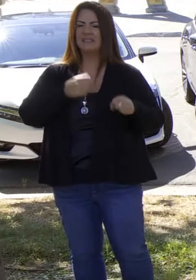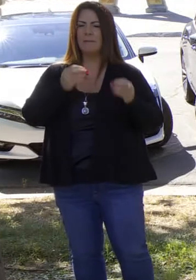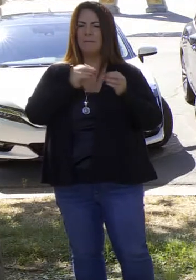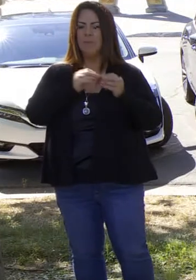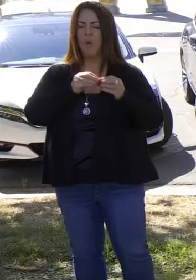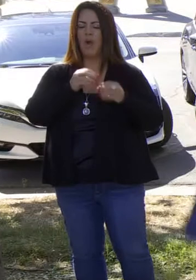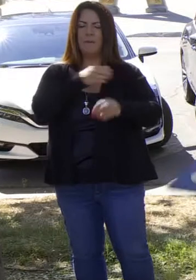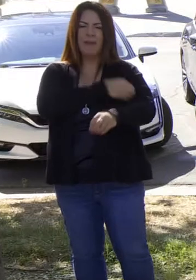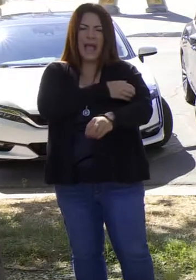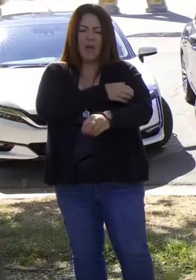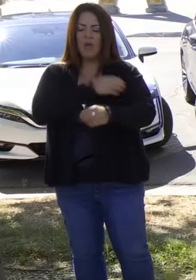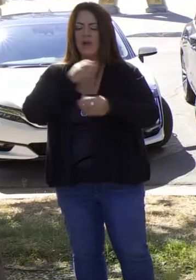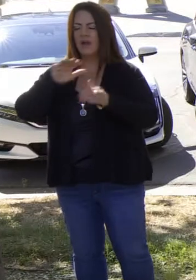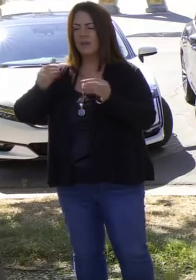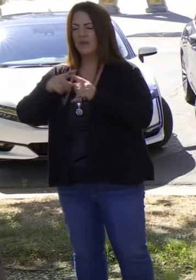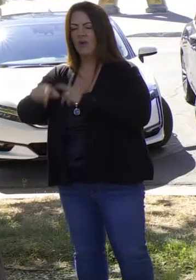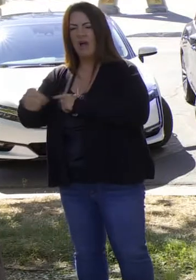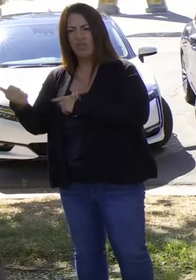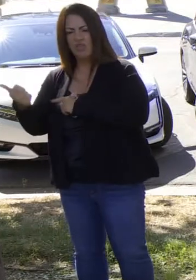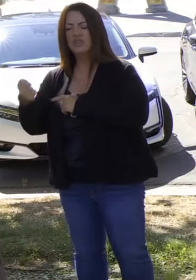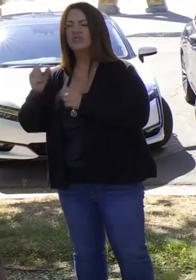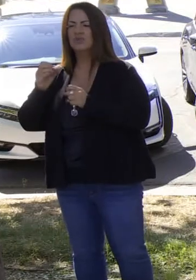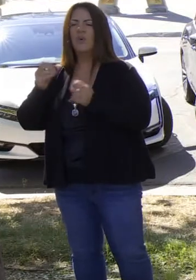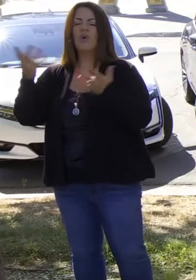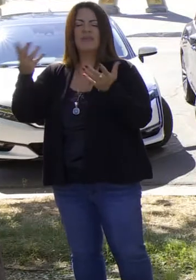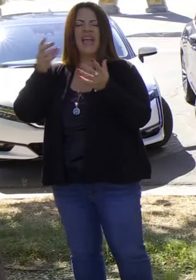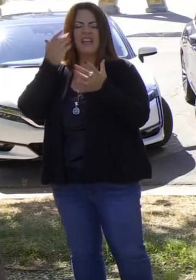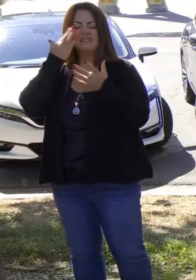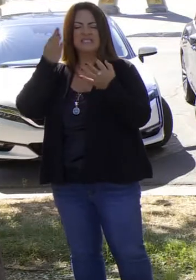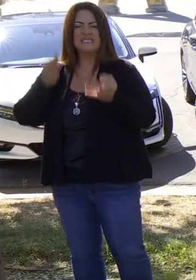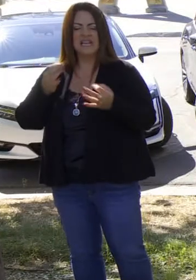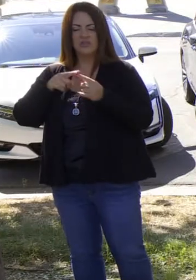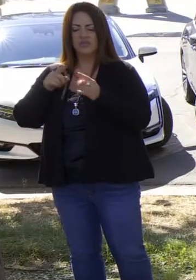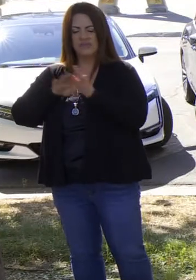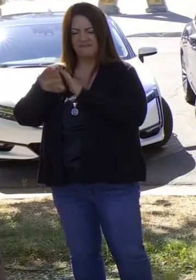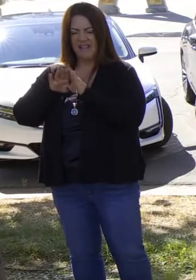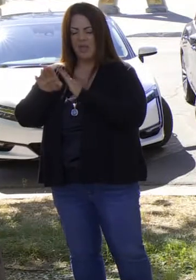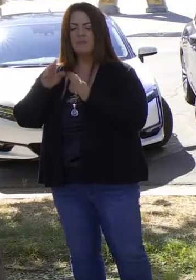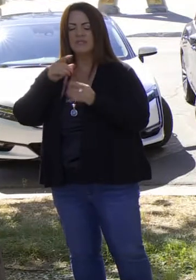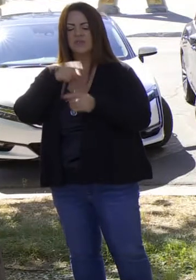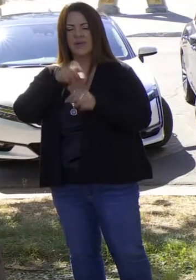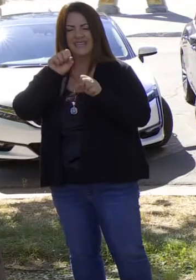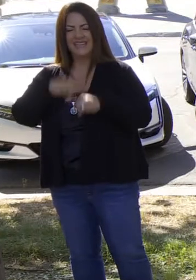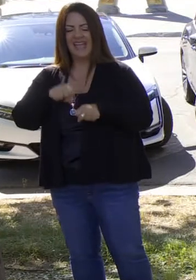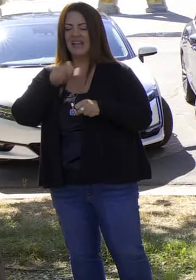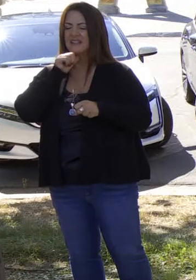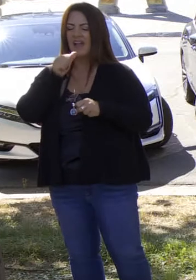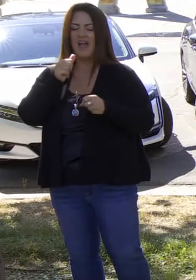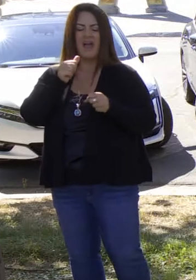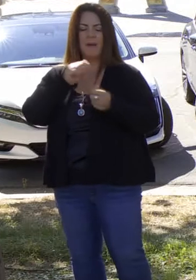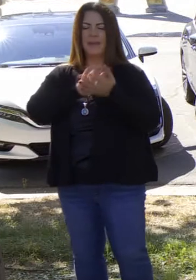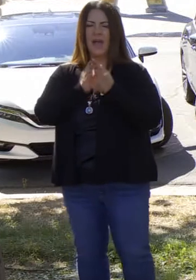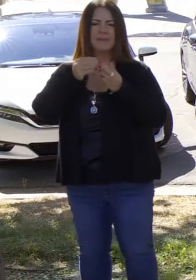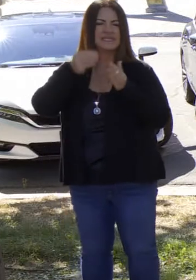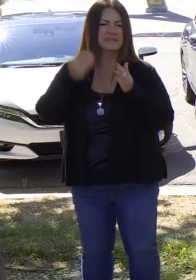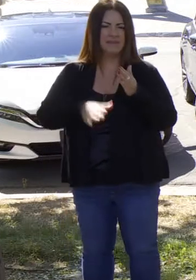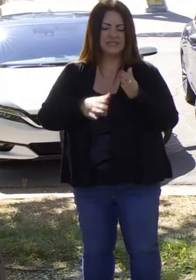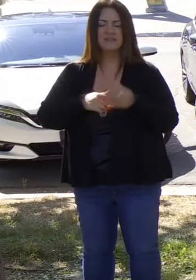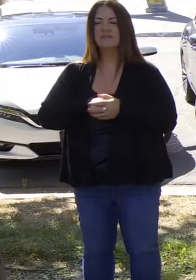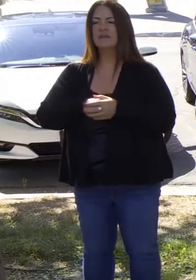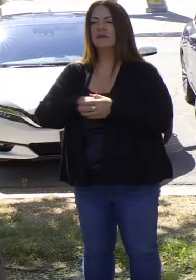y son más capaces de hacerlo con un volumen más pequeño y un costo menor.